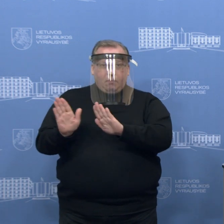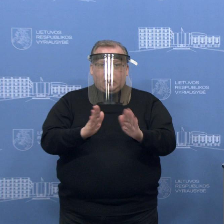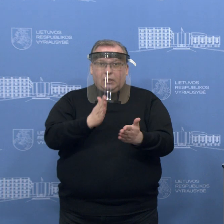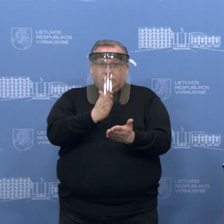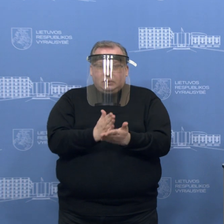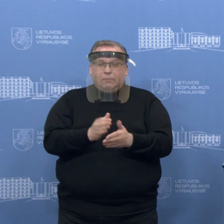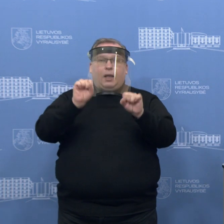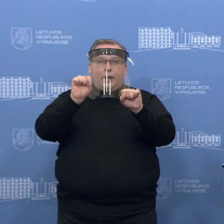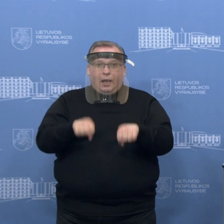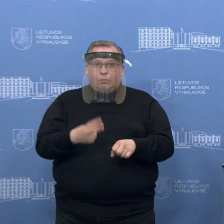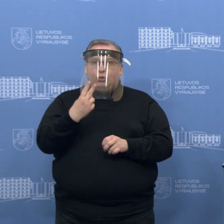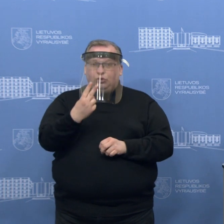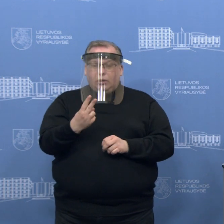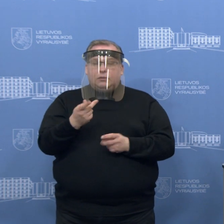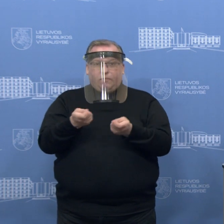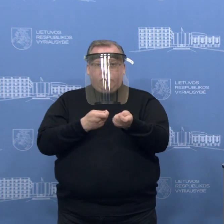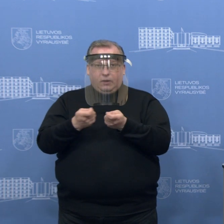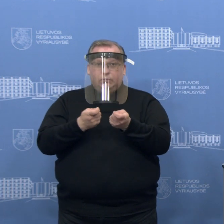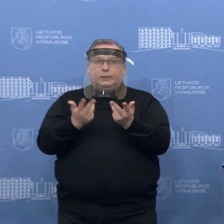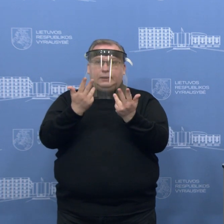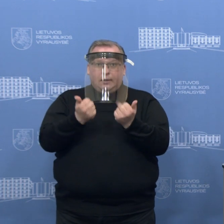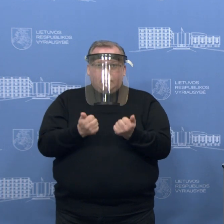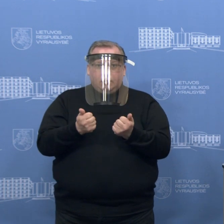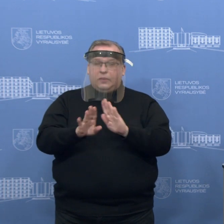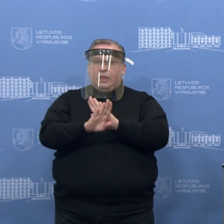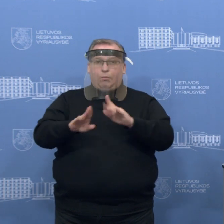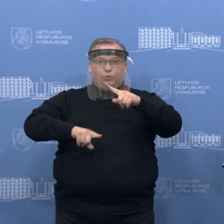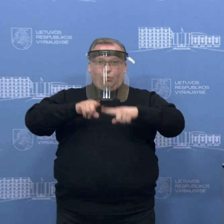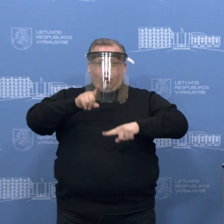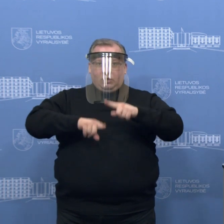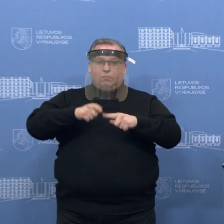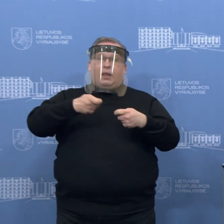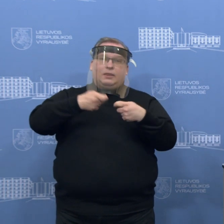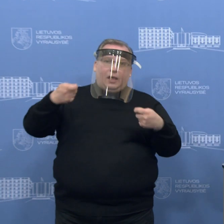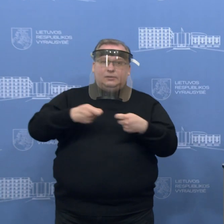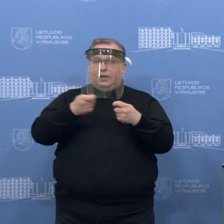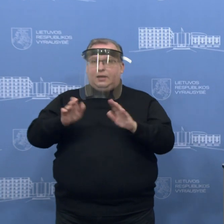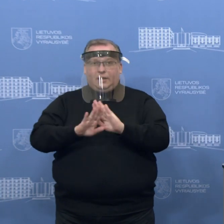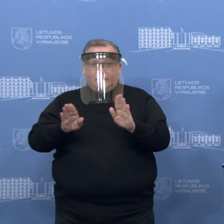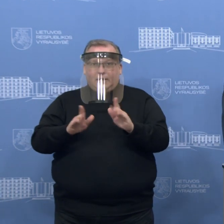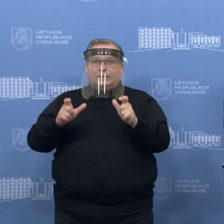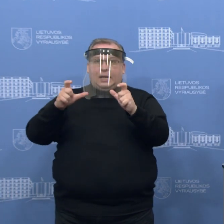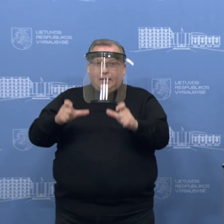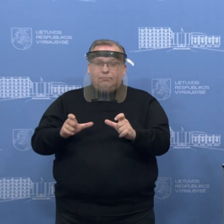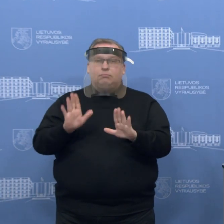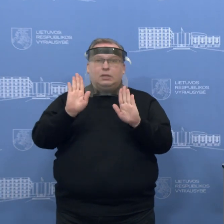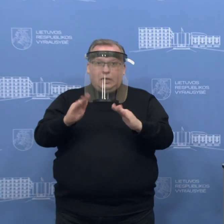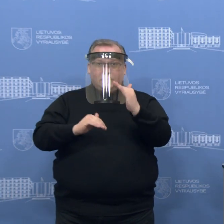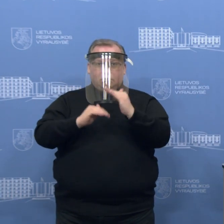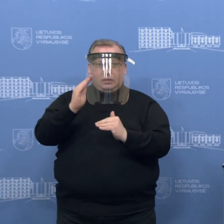mes galime prognozuoti, tai tu ar vadovausiamės, be jokios abejonės, tai nebus politiniai sprendimai testi ir netesti karantino, tik tai